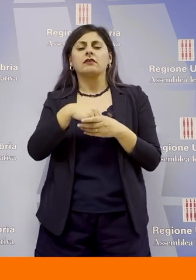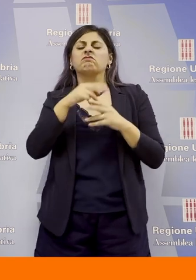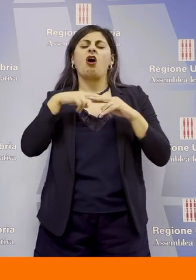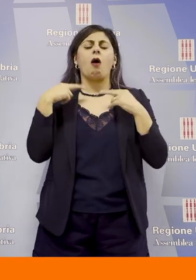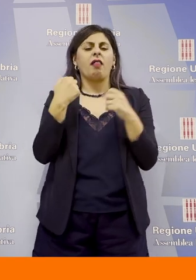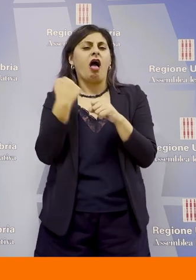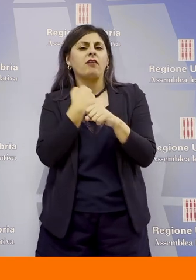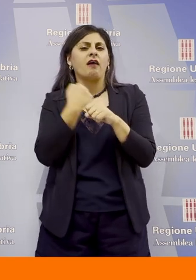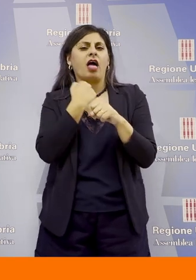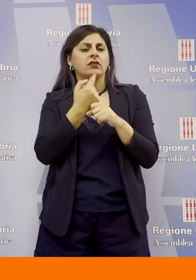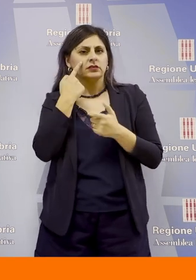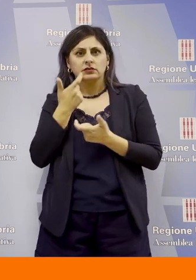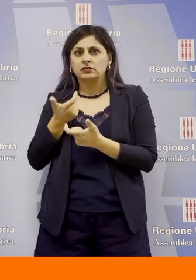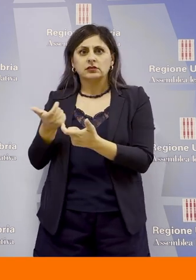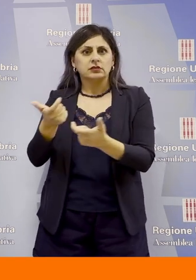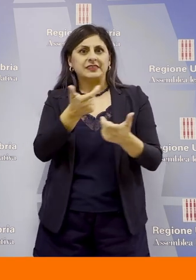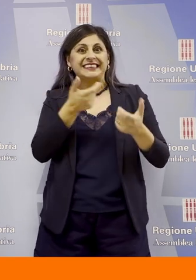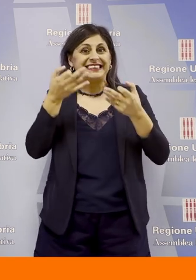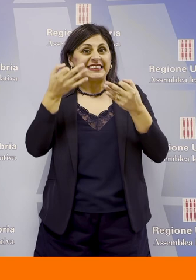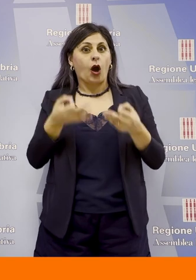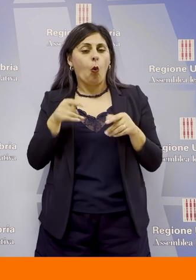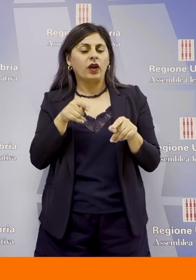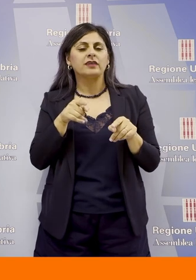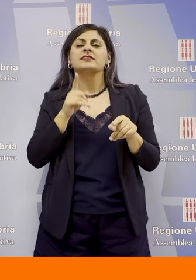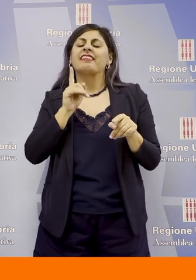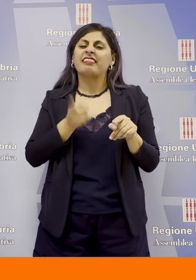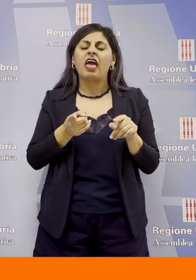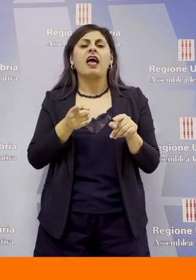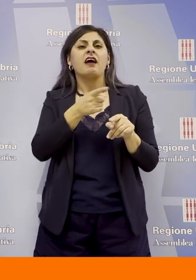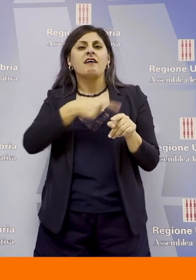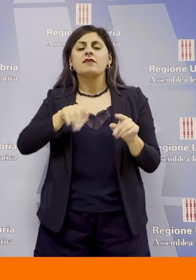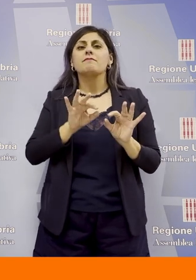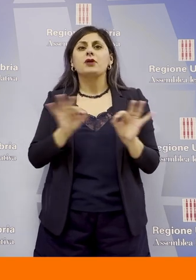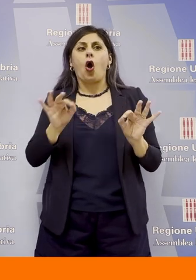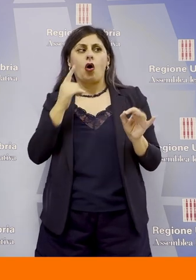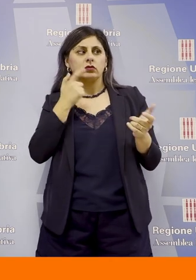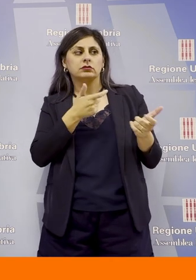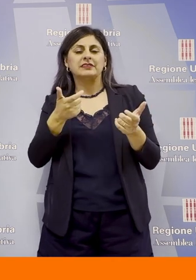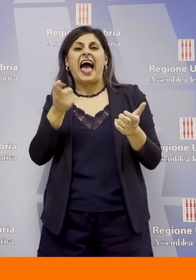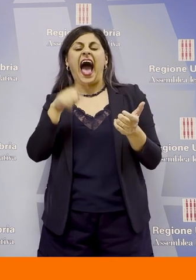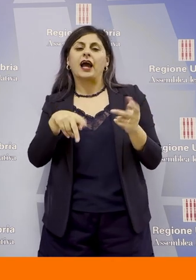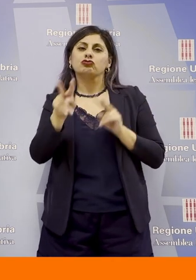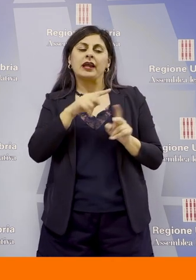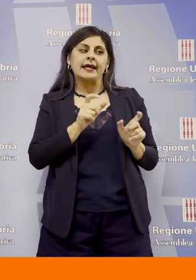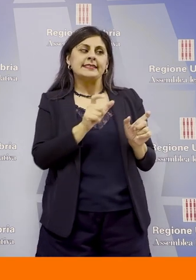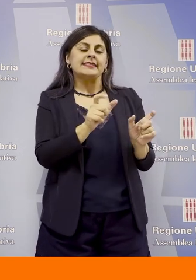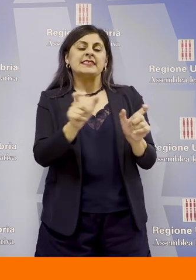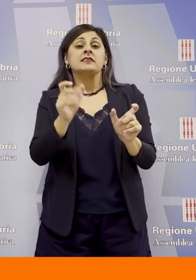gradi alla sicurezza, siano a loro volta antenne, diciamo, verso il contrasto, diciamo, ad eventuali